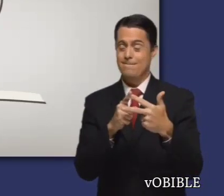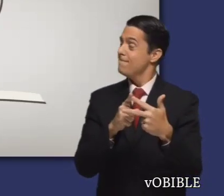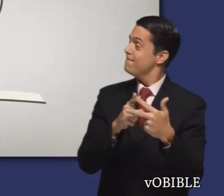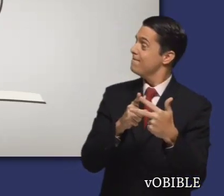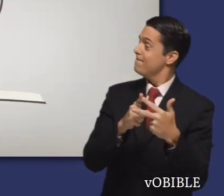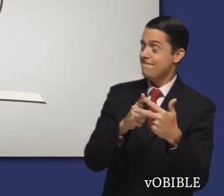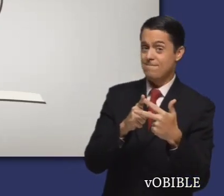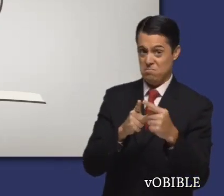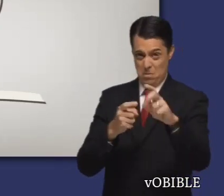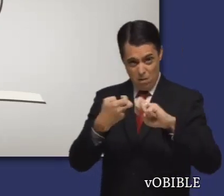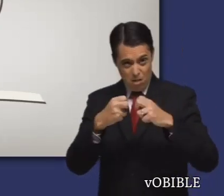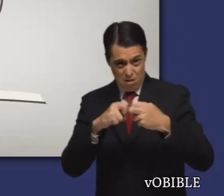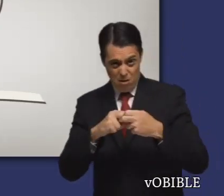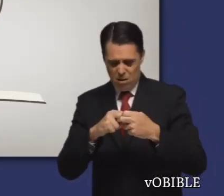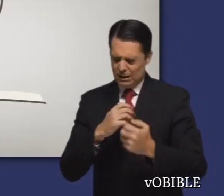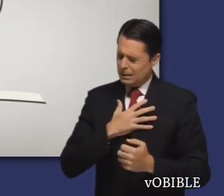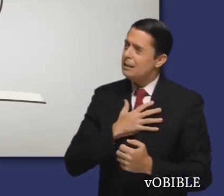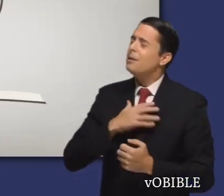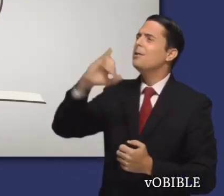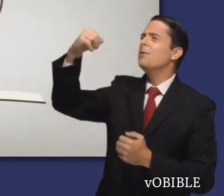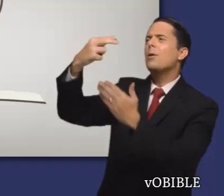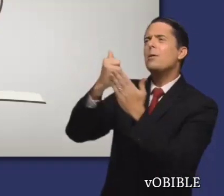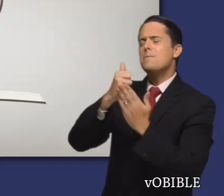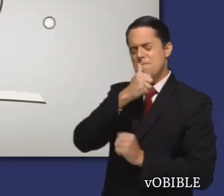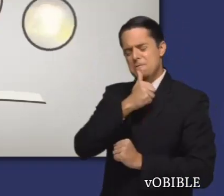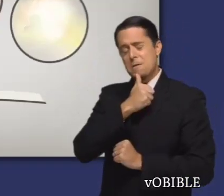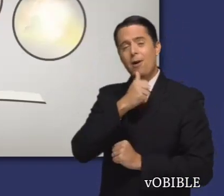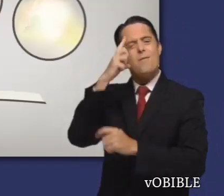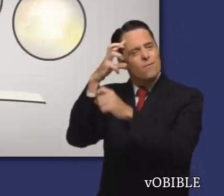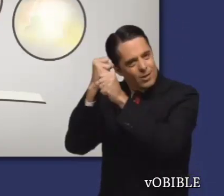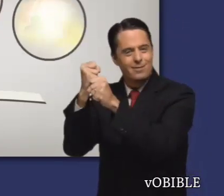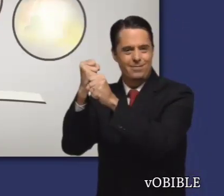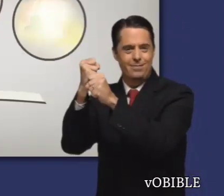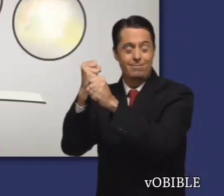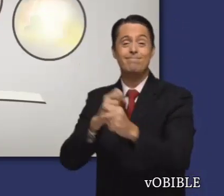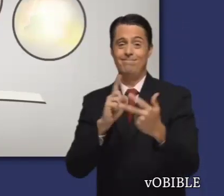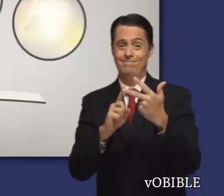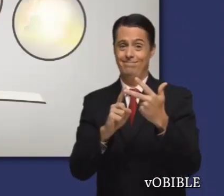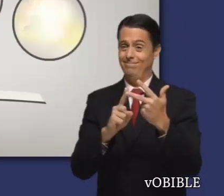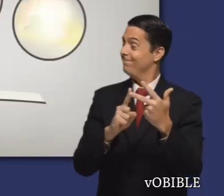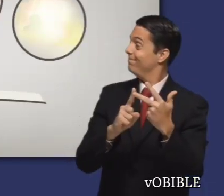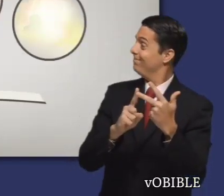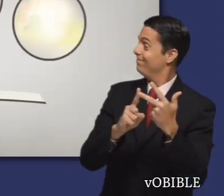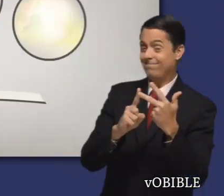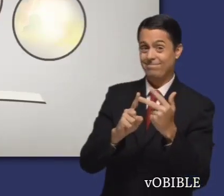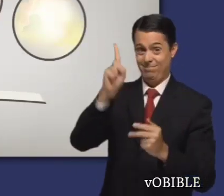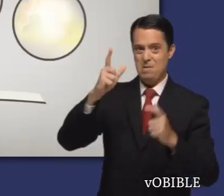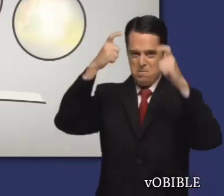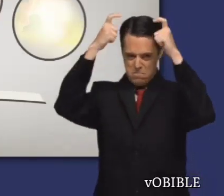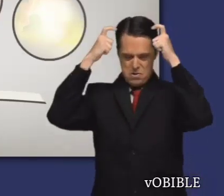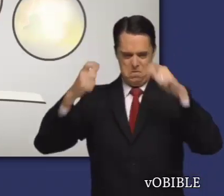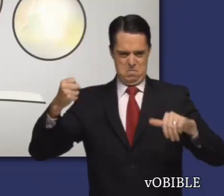confiar en la salvación de Jehová puede ayudarnos a aguantar con gozo, y en que el castigo que Jehová traerá mediante su reino